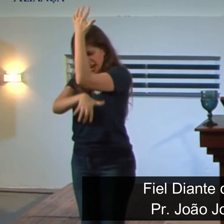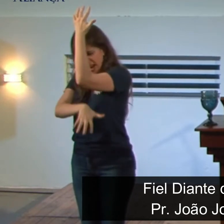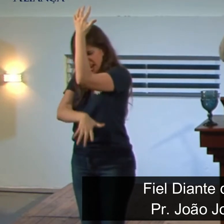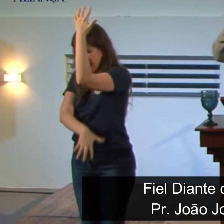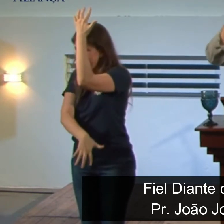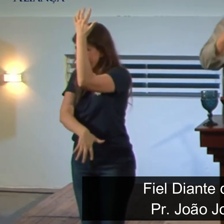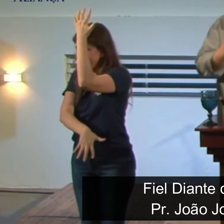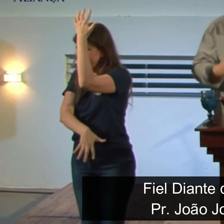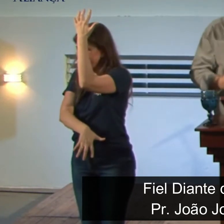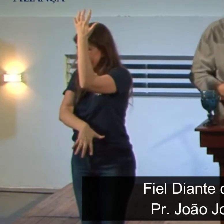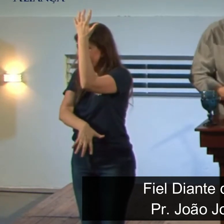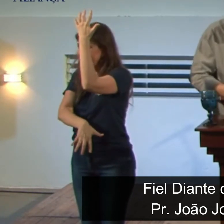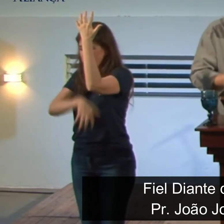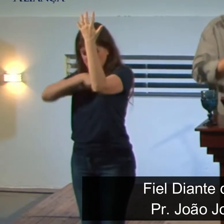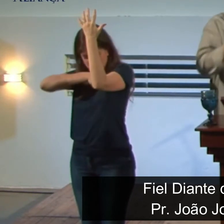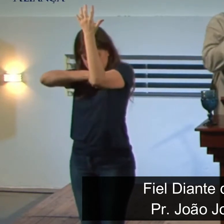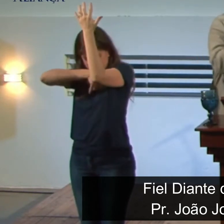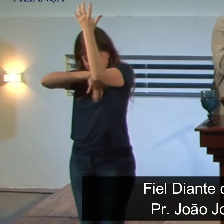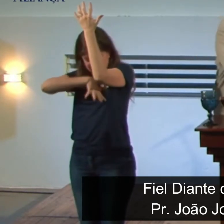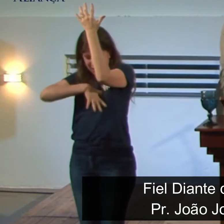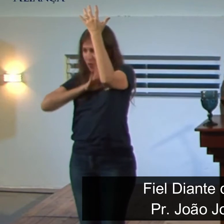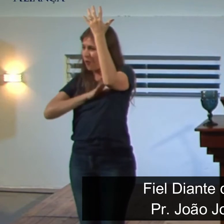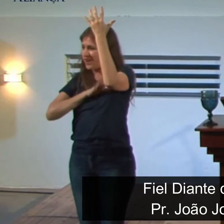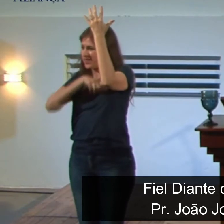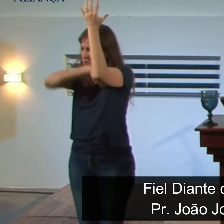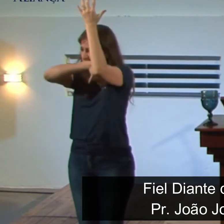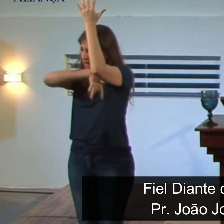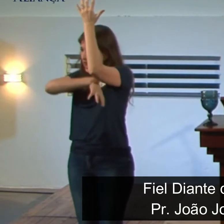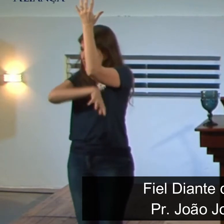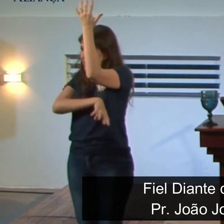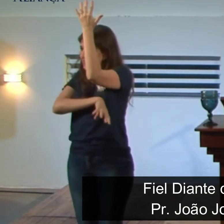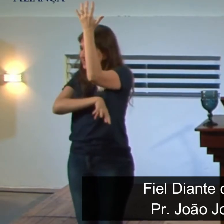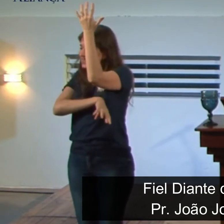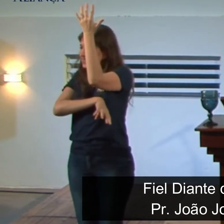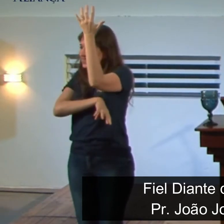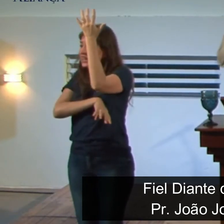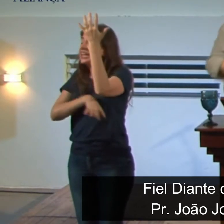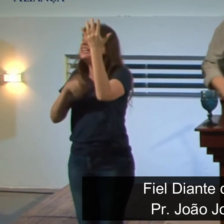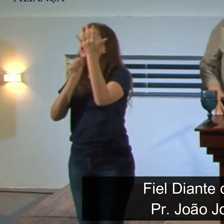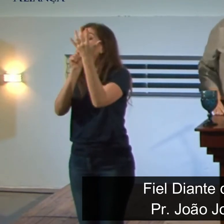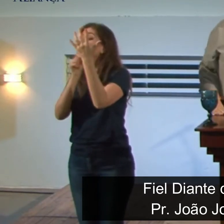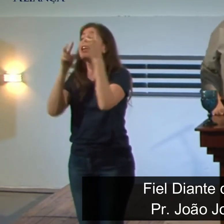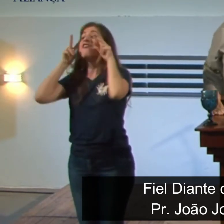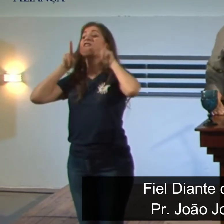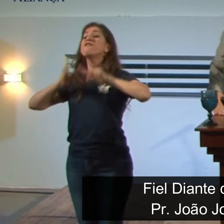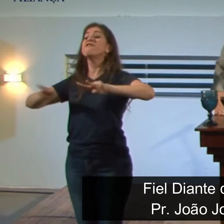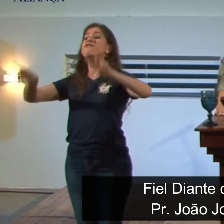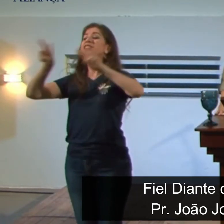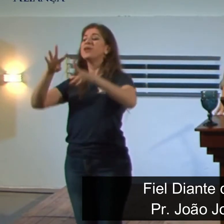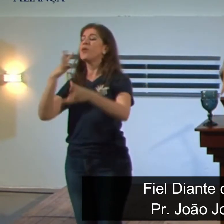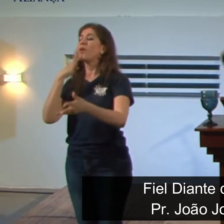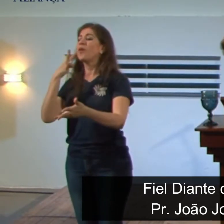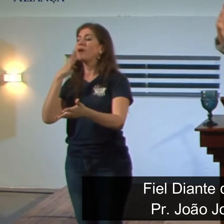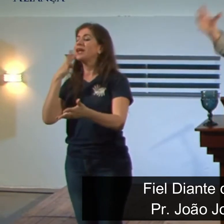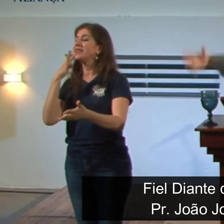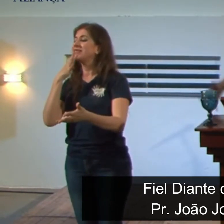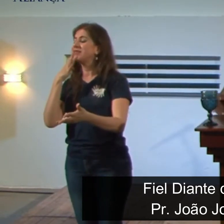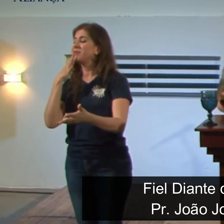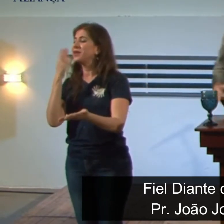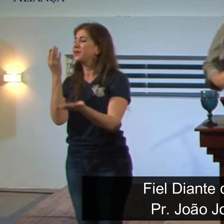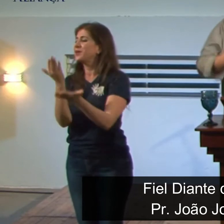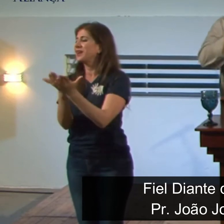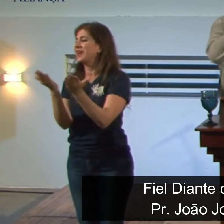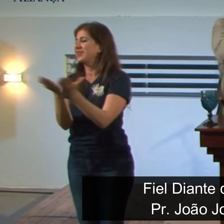por isso é que a gente bate muito num ponto é necessário que você tenha cosmovisão cristã pastor o que é